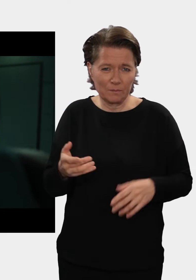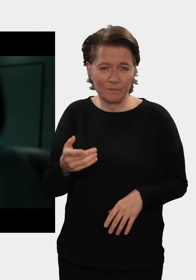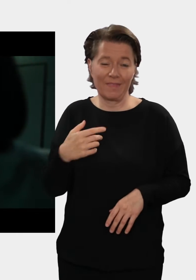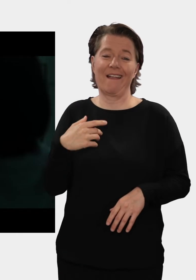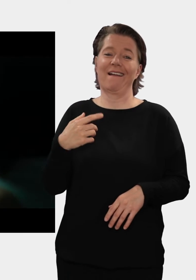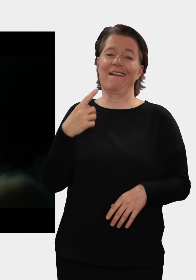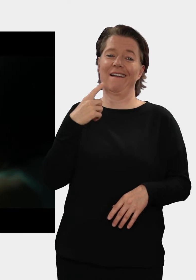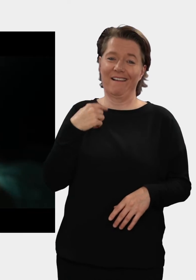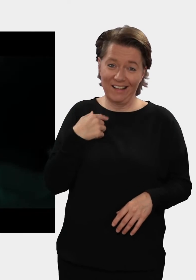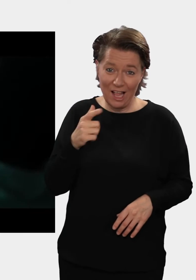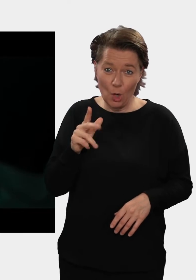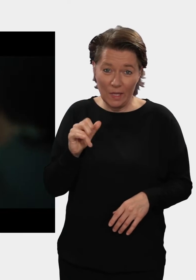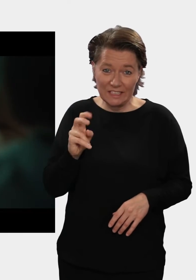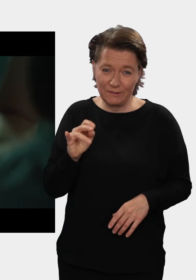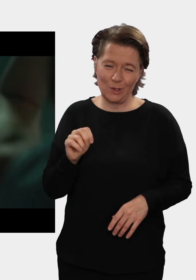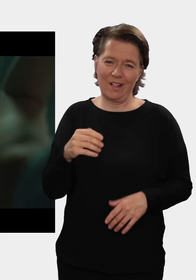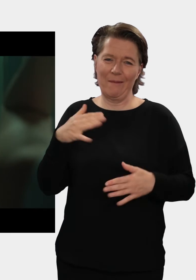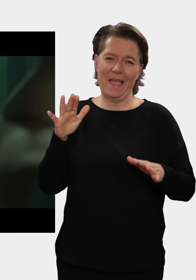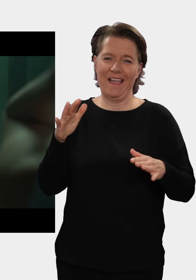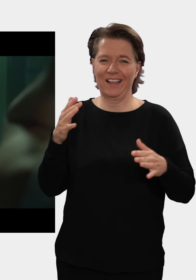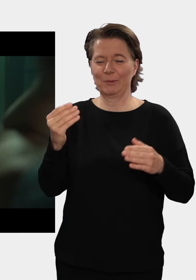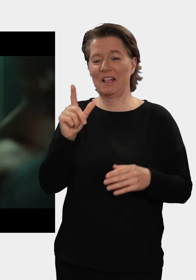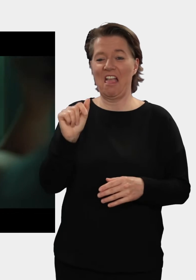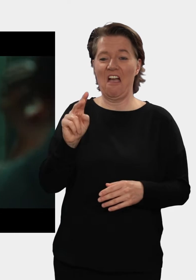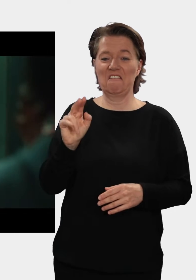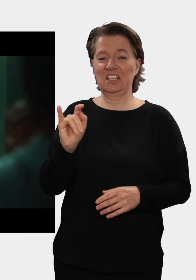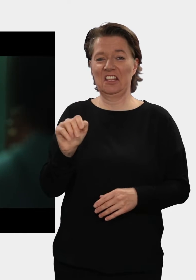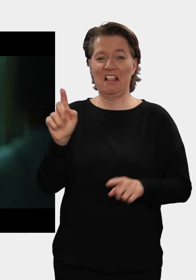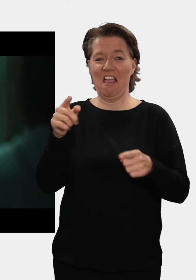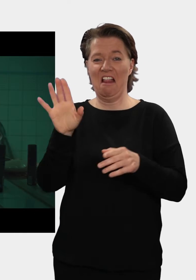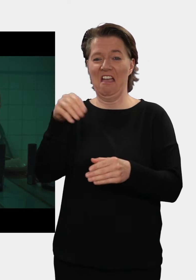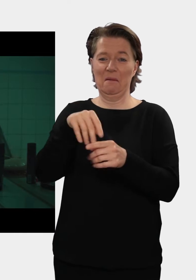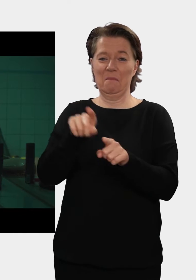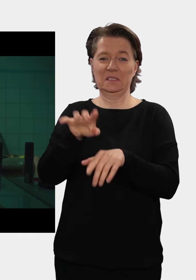der noch. Ja, safe. Nix mit Louis Vuitton. Eher so, ne, Vuitton.